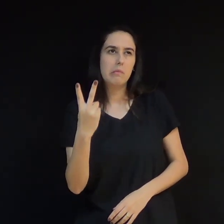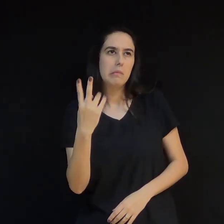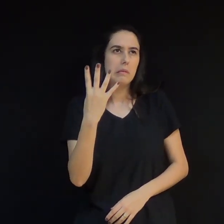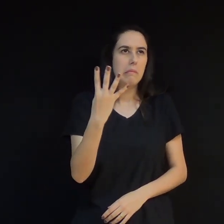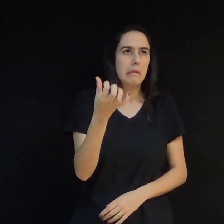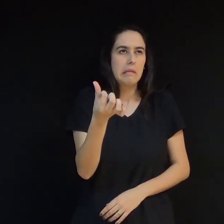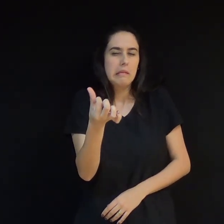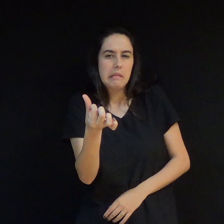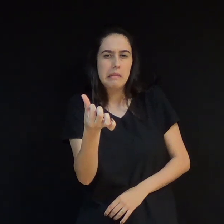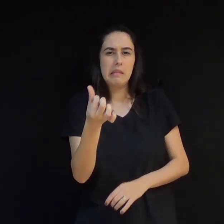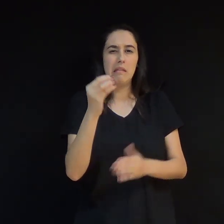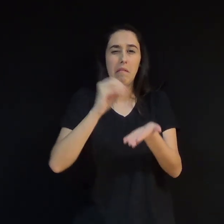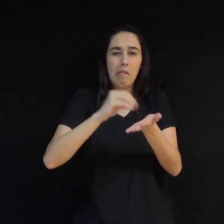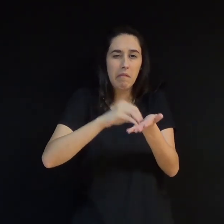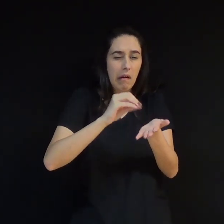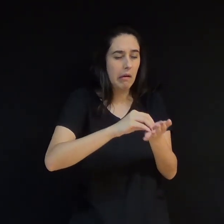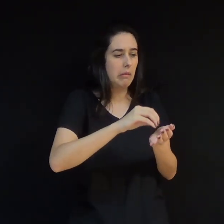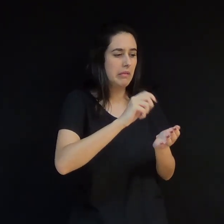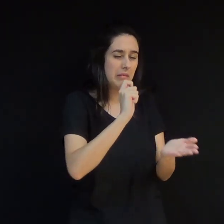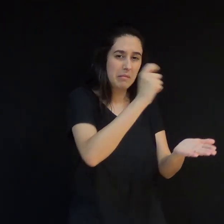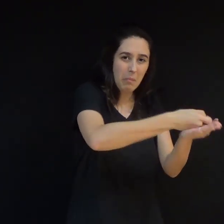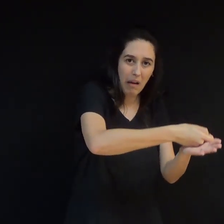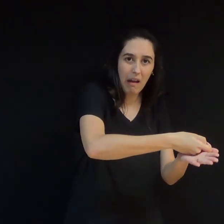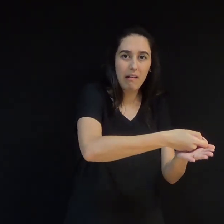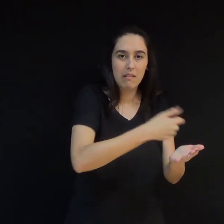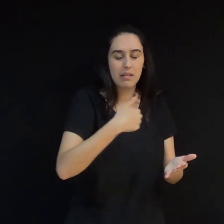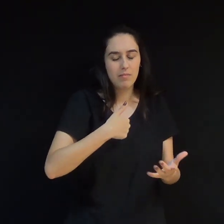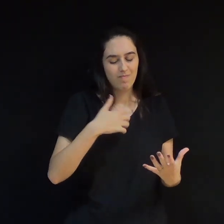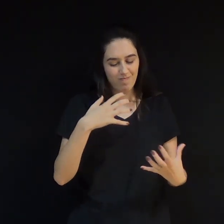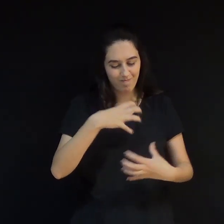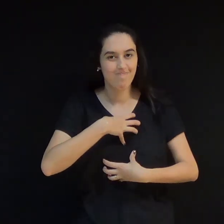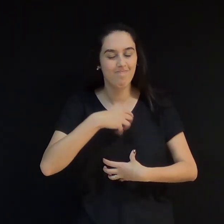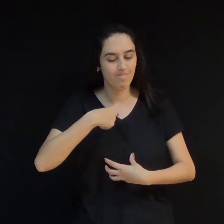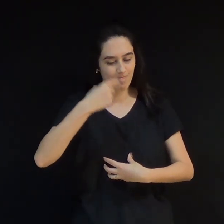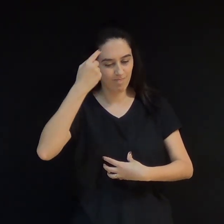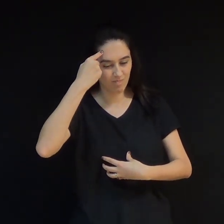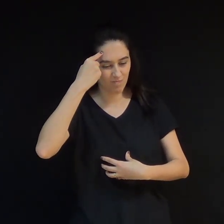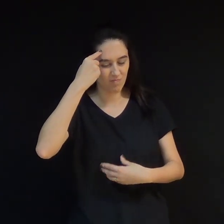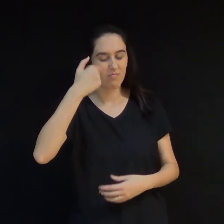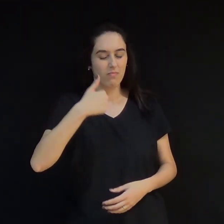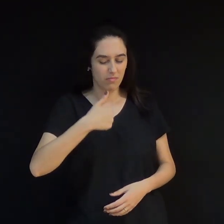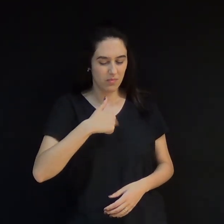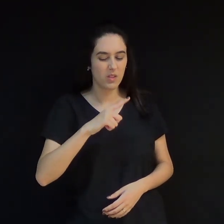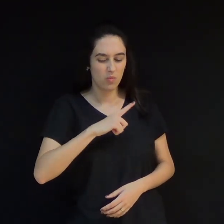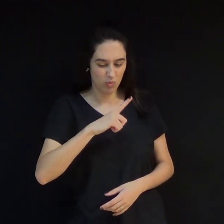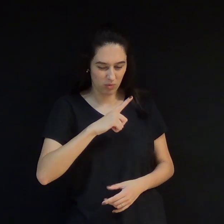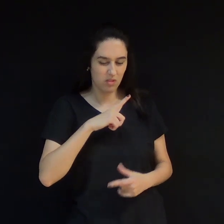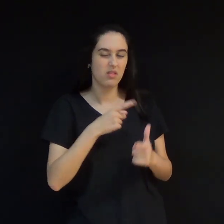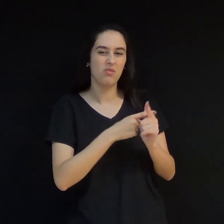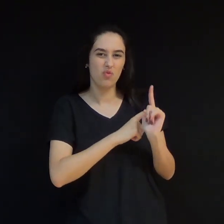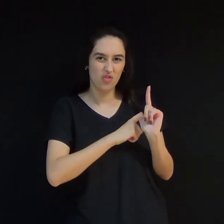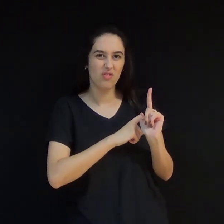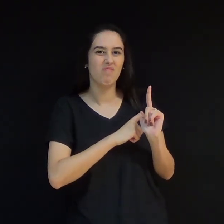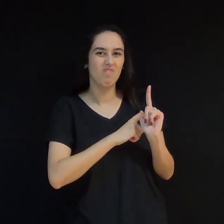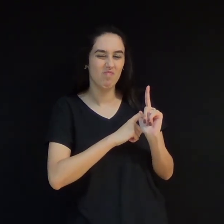quatro, seis mensalidades que se acumulavam. Nesse sentimento de assumir completamente a minha dívida,